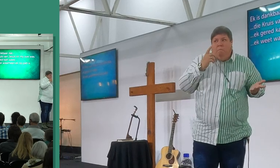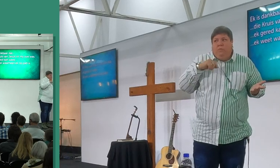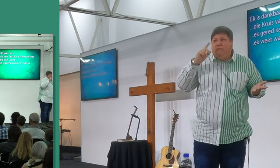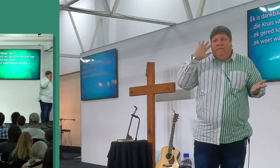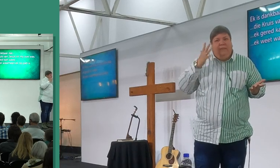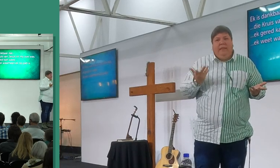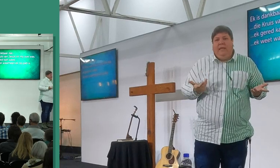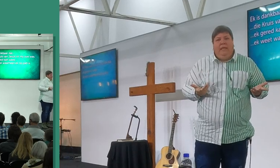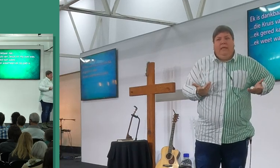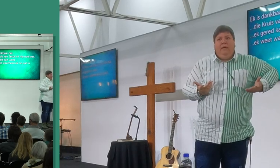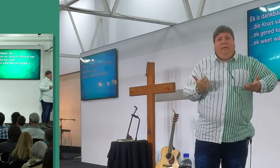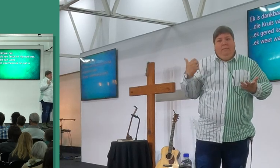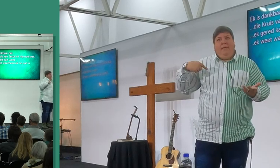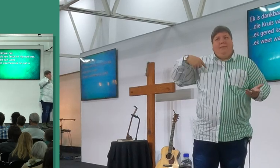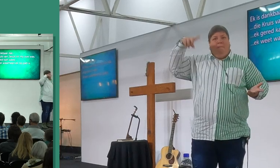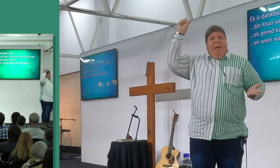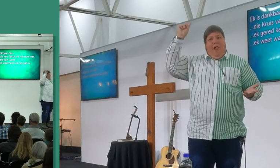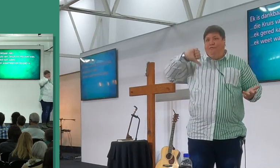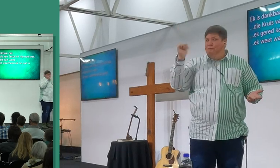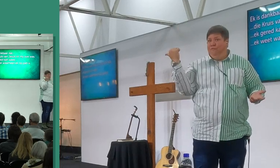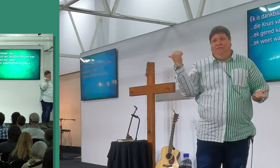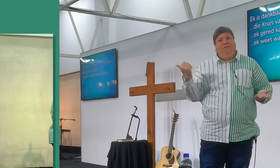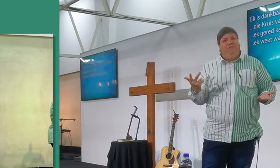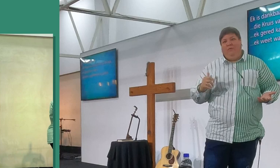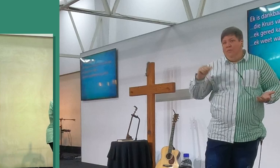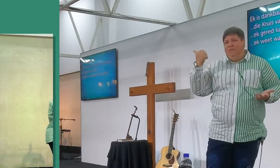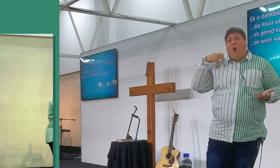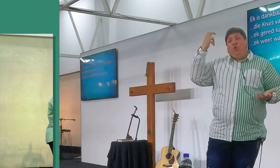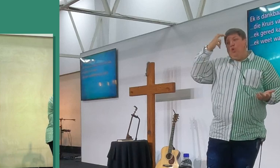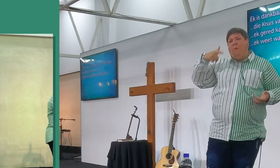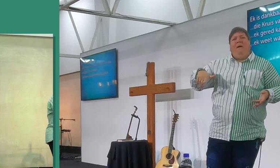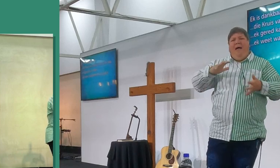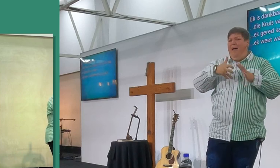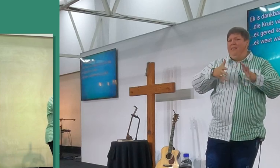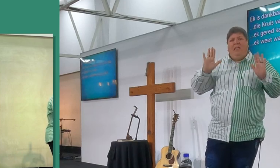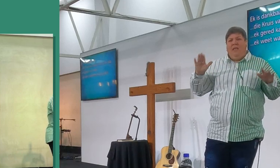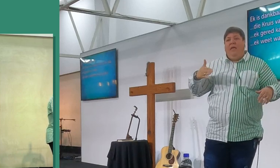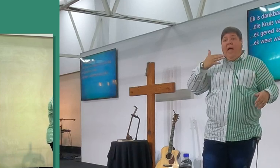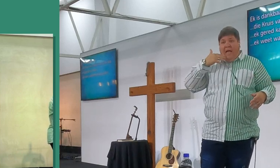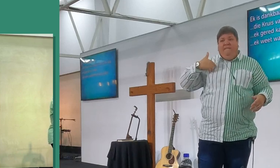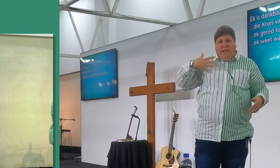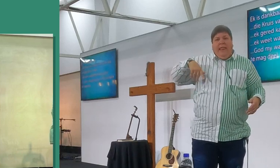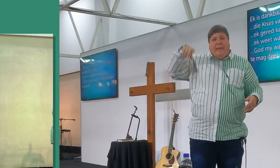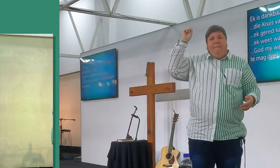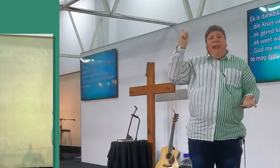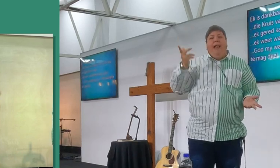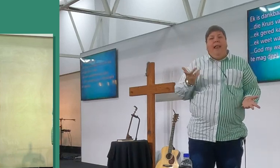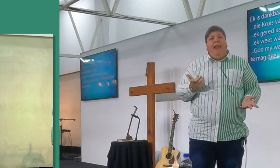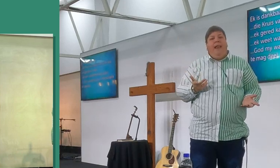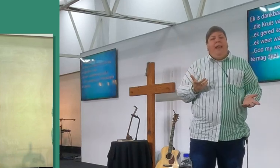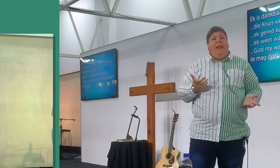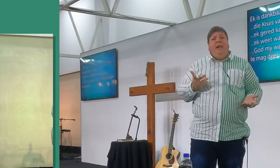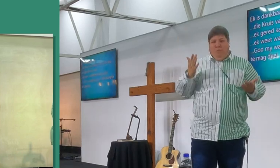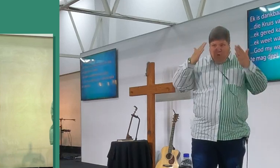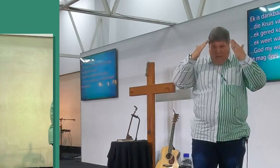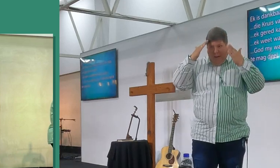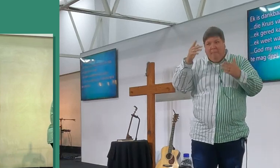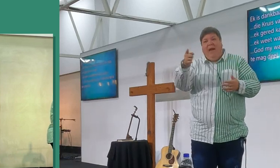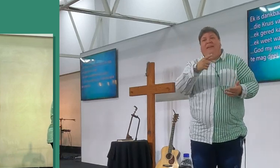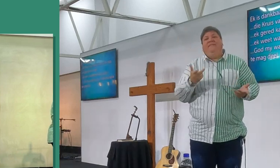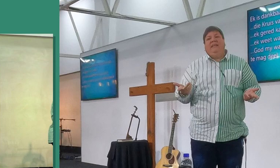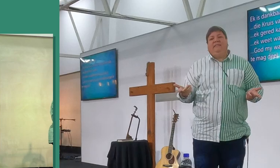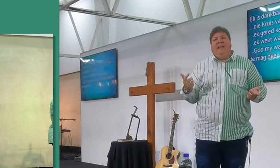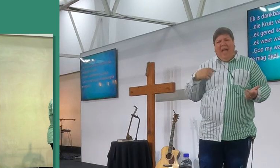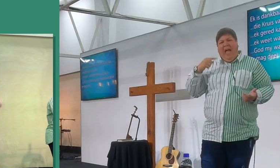wat die beteken nie is, dan gaan ek hemel toe, ek weet ek gaan hemel toe, weet jy ek gaan hemel toe, sê amen, ok, so ek is dankbaar daar oor, ek